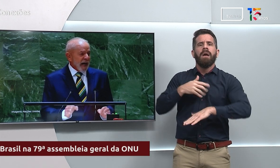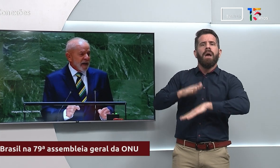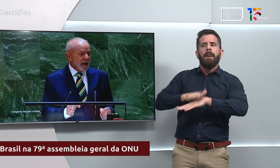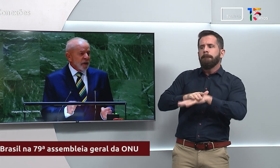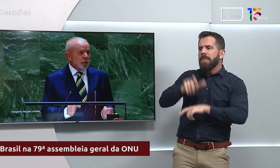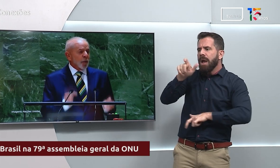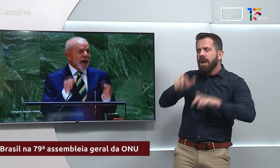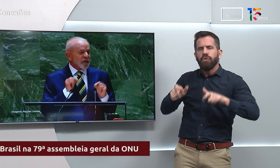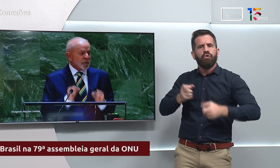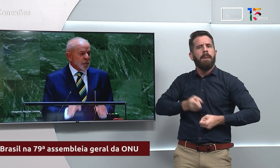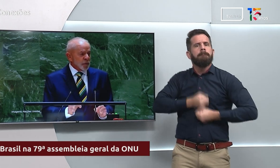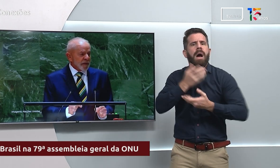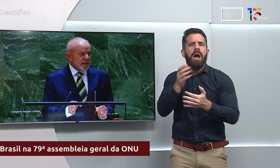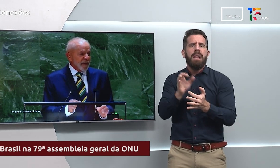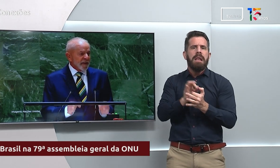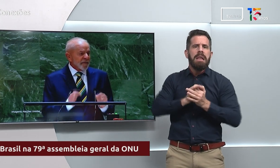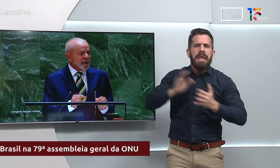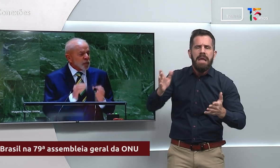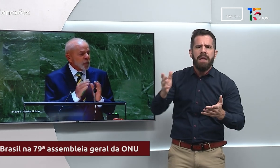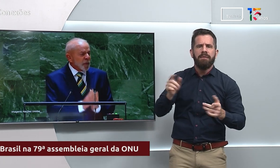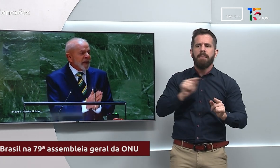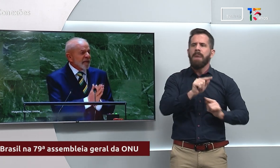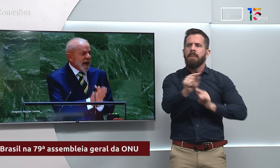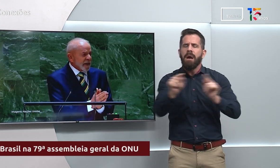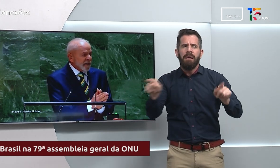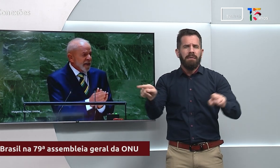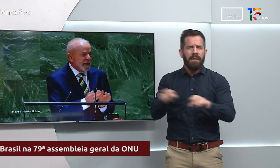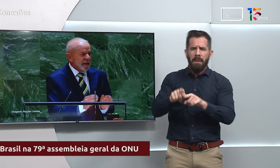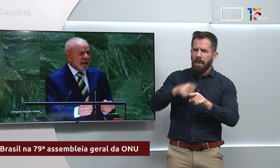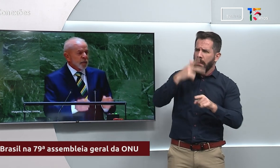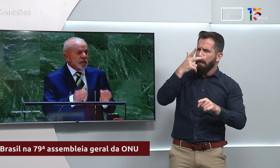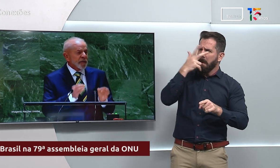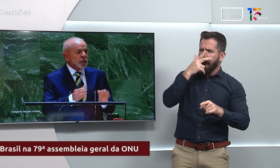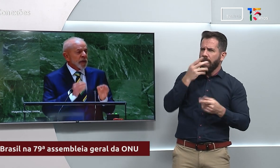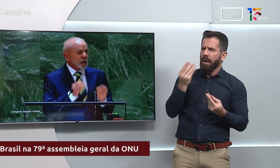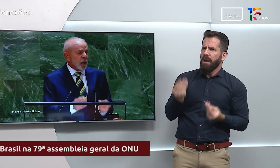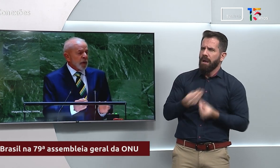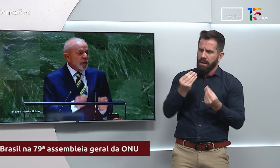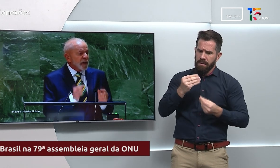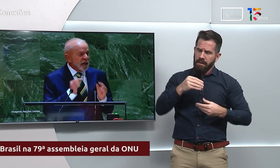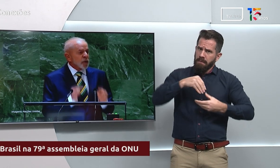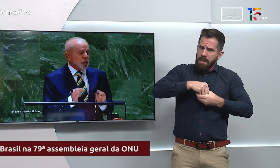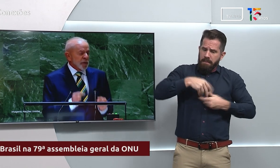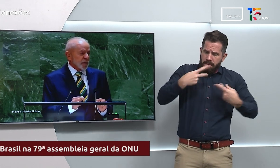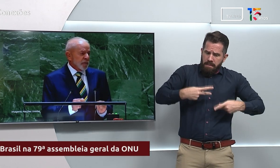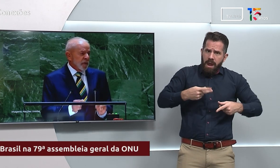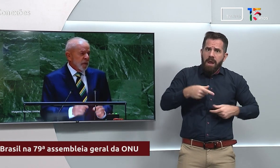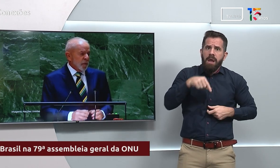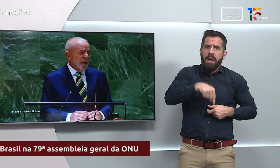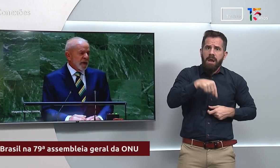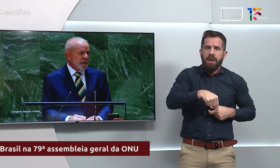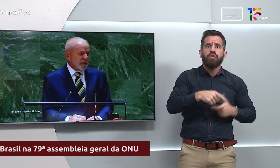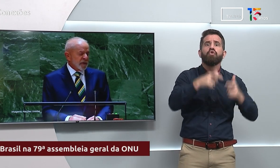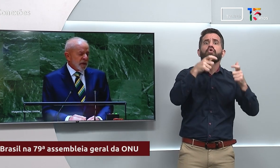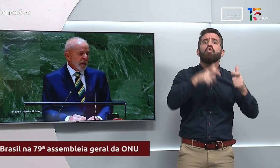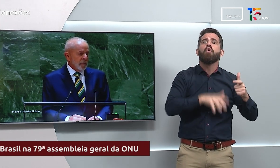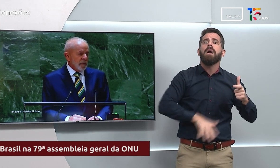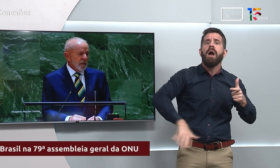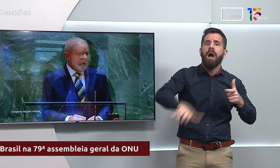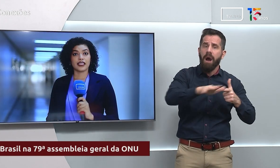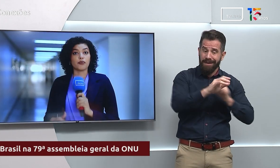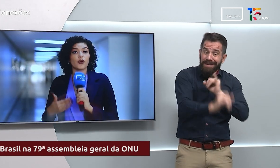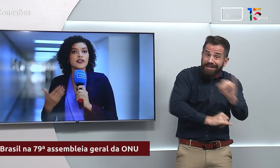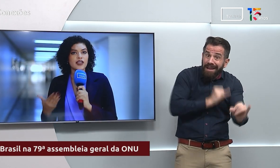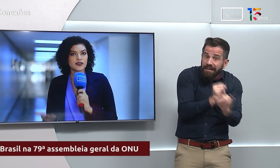legislar, julgar disputas e fazer cumprir as regras dentro de seu território, incluindo o ambiente digital.